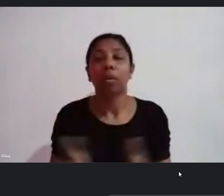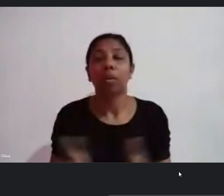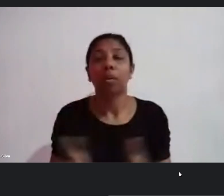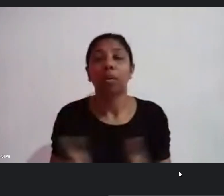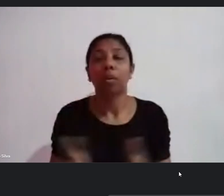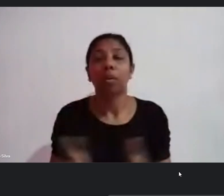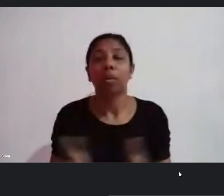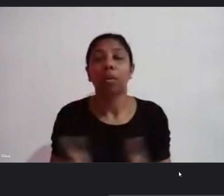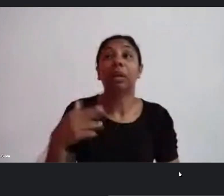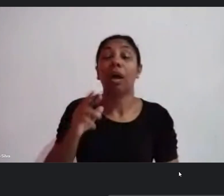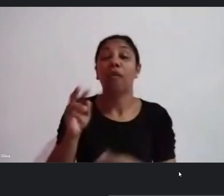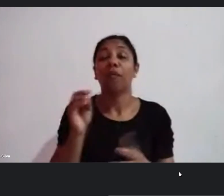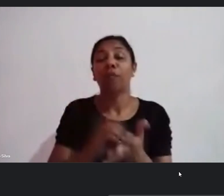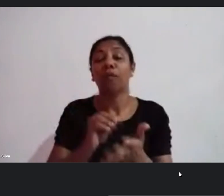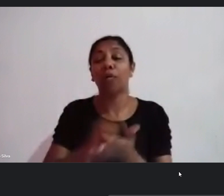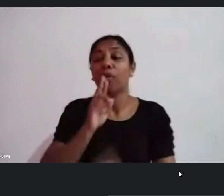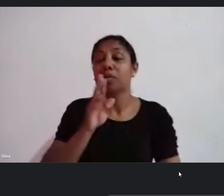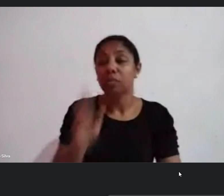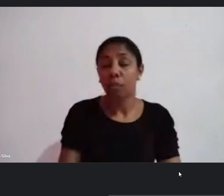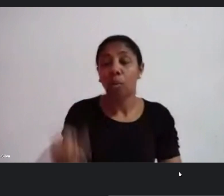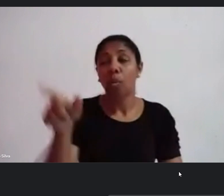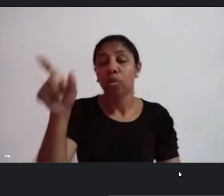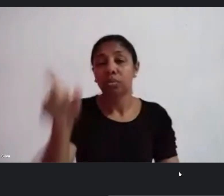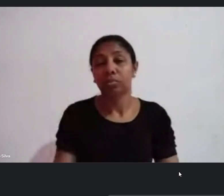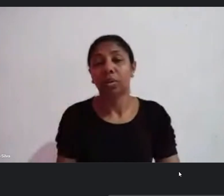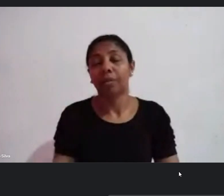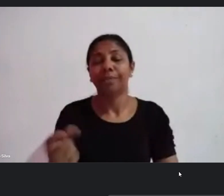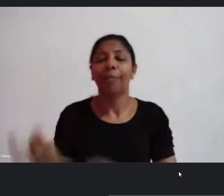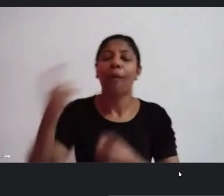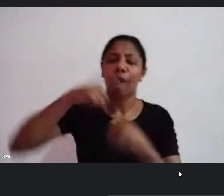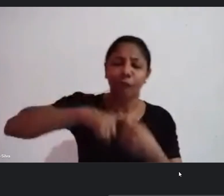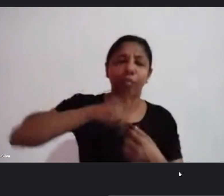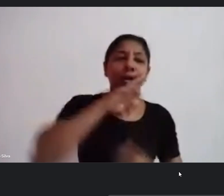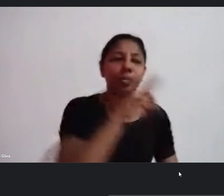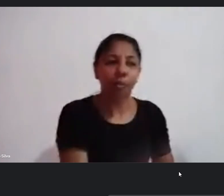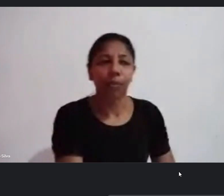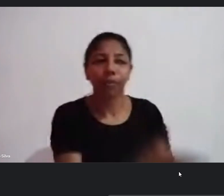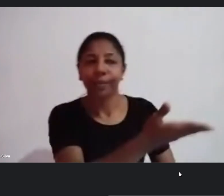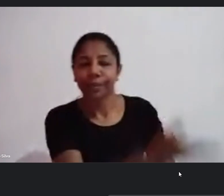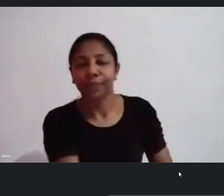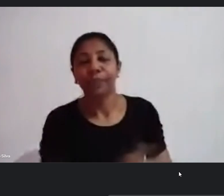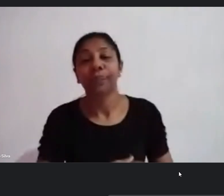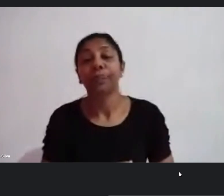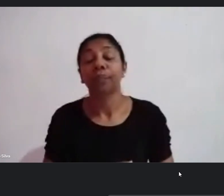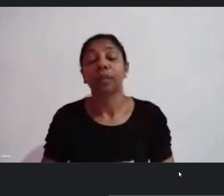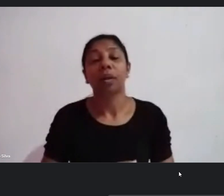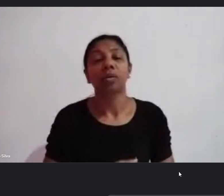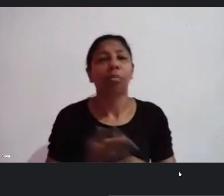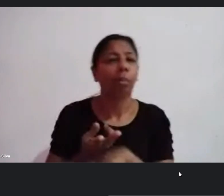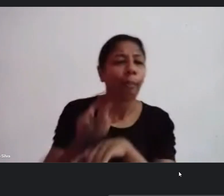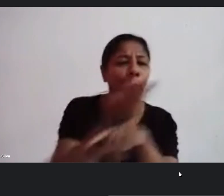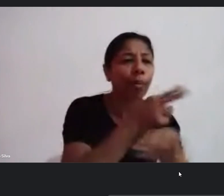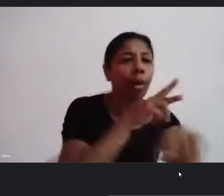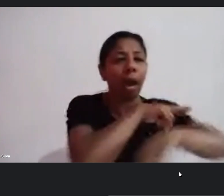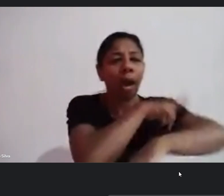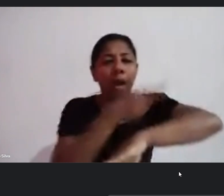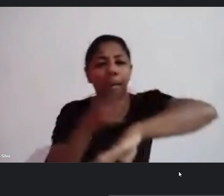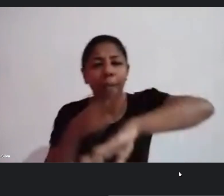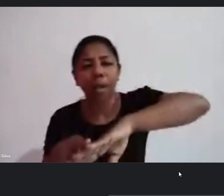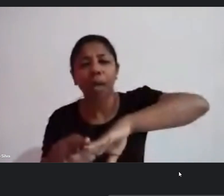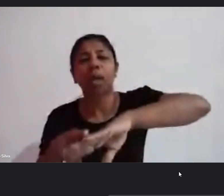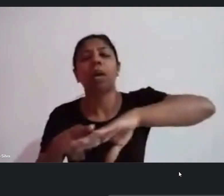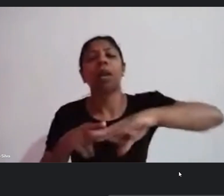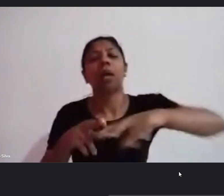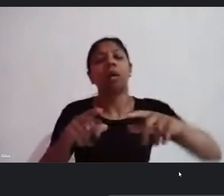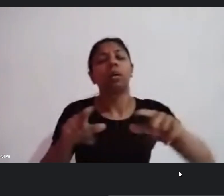uvels e sagi sobre sala de cinema daqui a pouco eu volto a gente fez uma varredura em que a Ribeiras foi o lugar que a gente